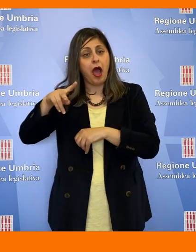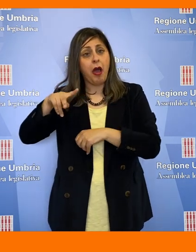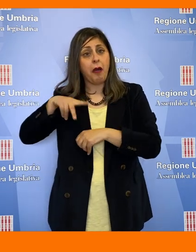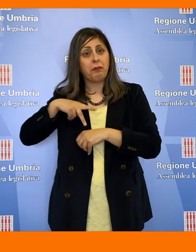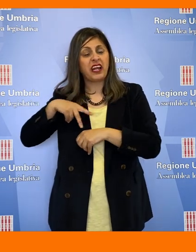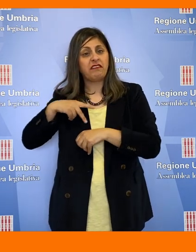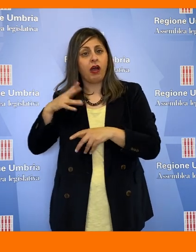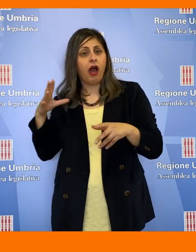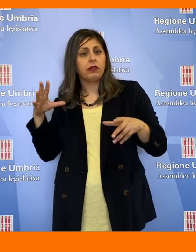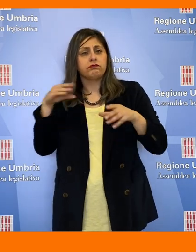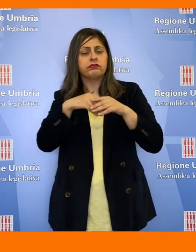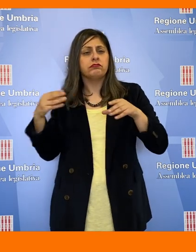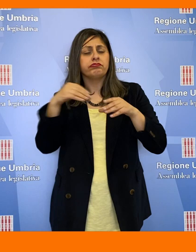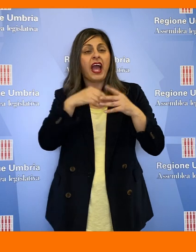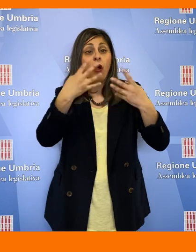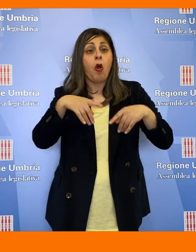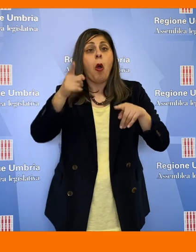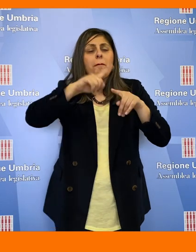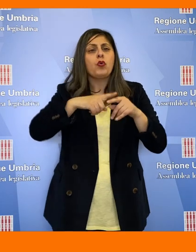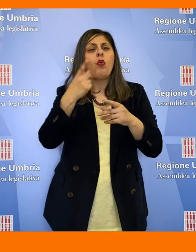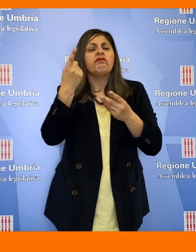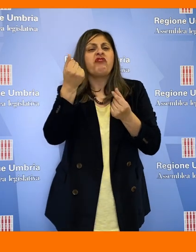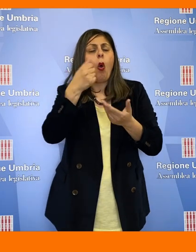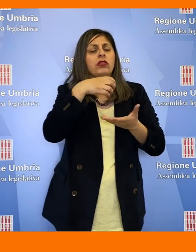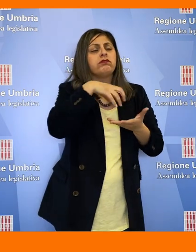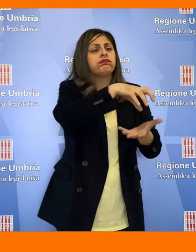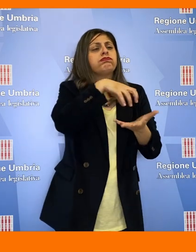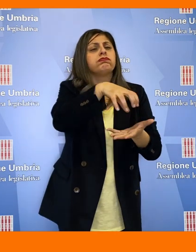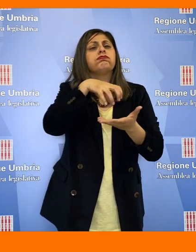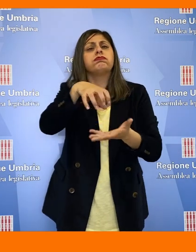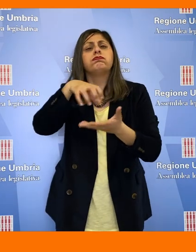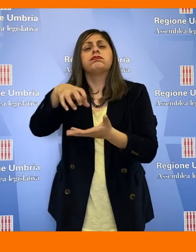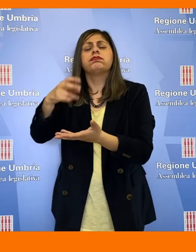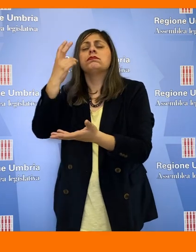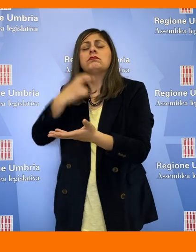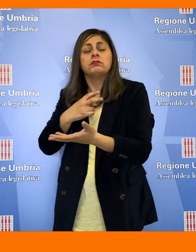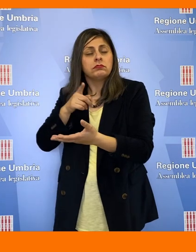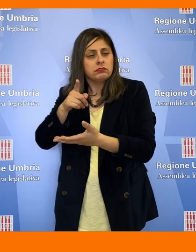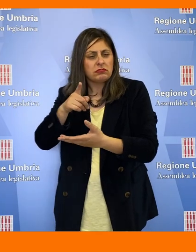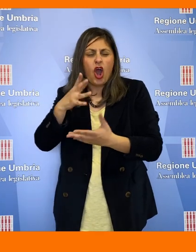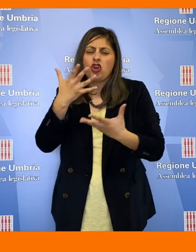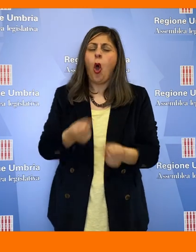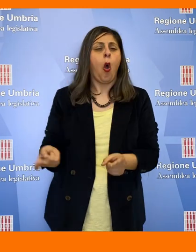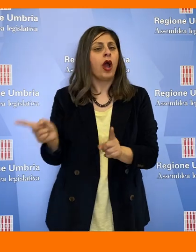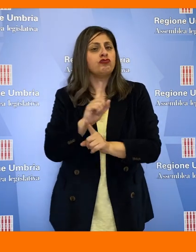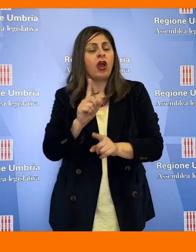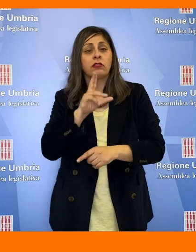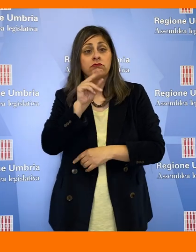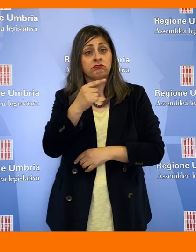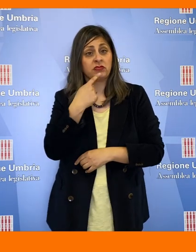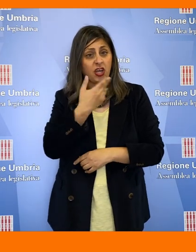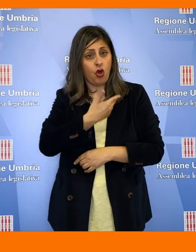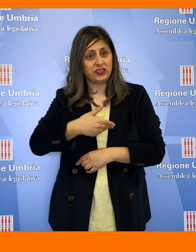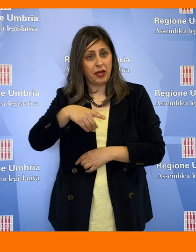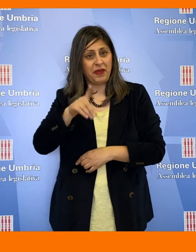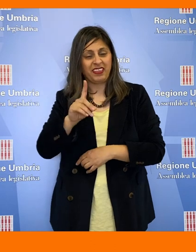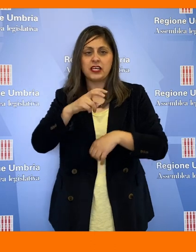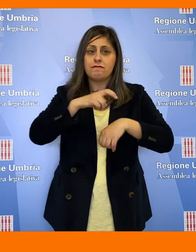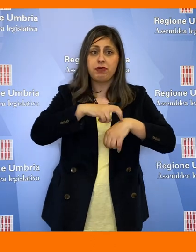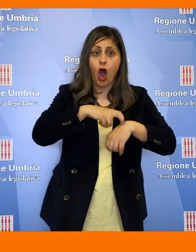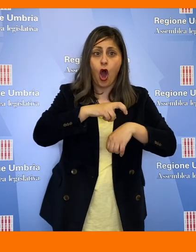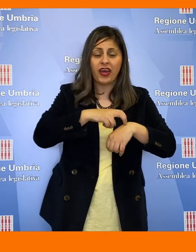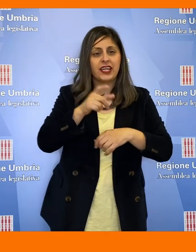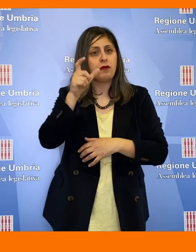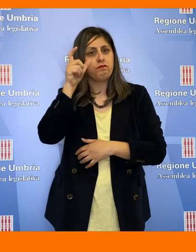sanità privata e la distribuzione di fondi a pioggia. Lo dicono i consiglieri regionali del Partito Democratico, Tommaso